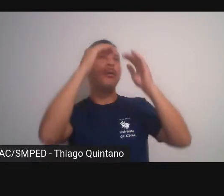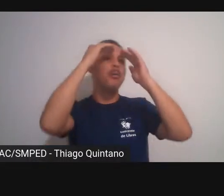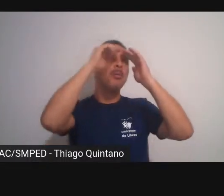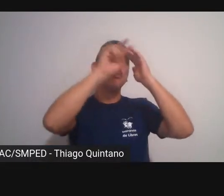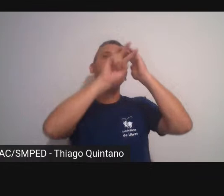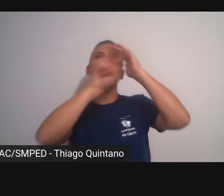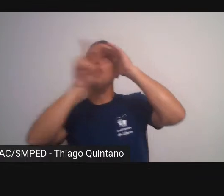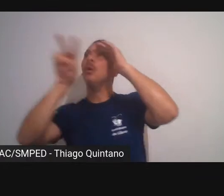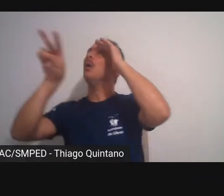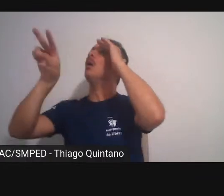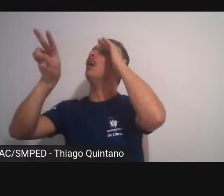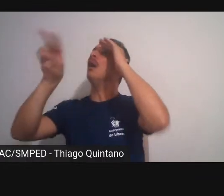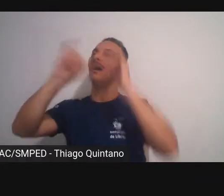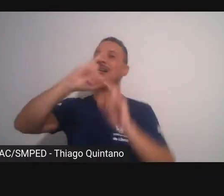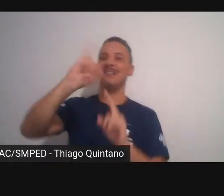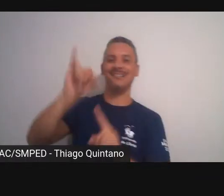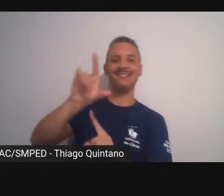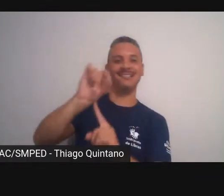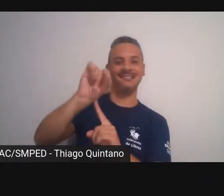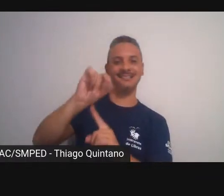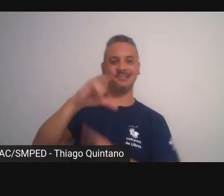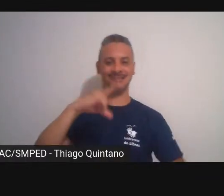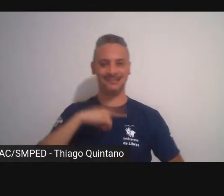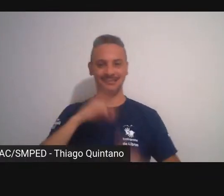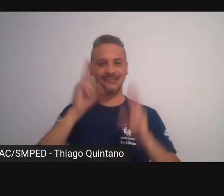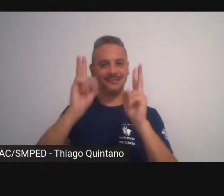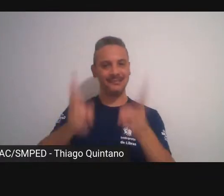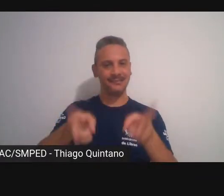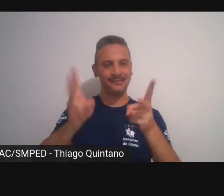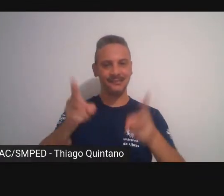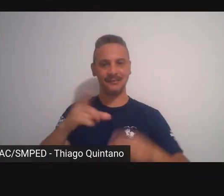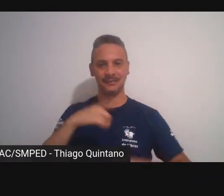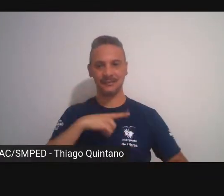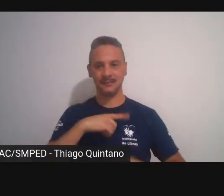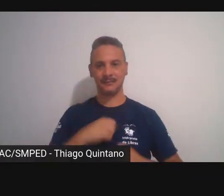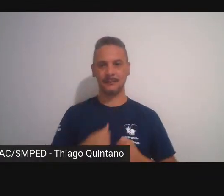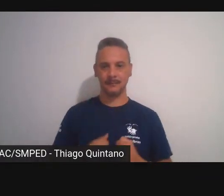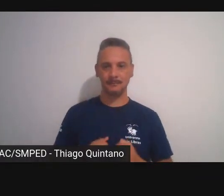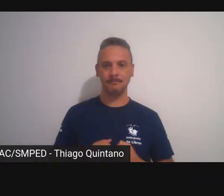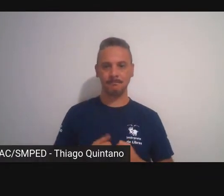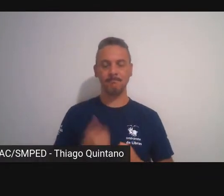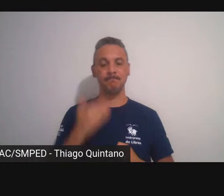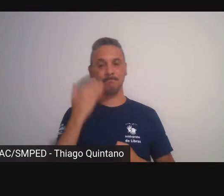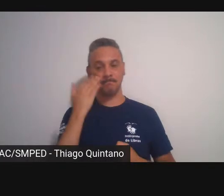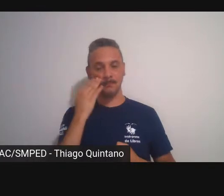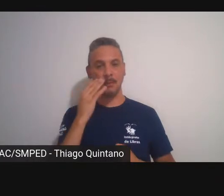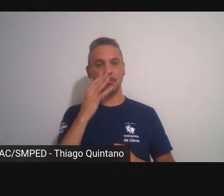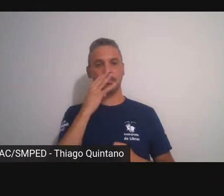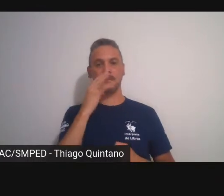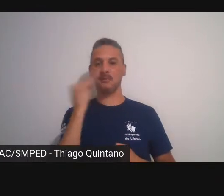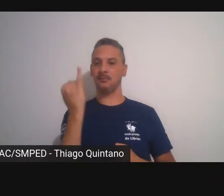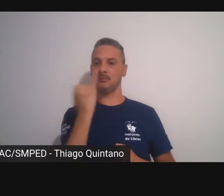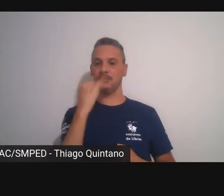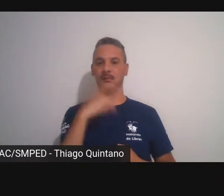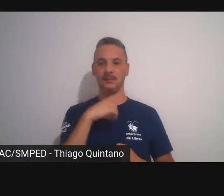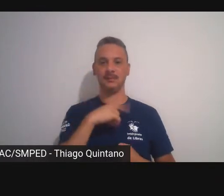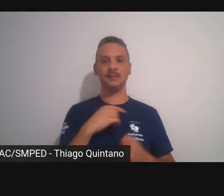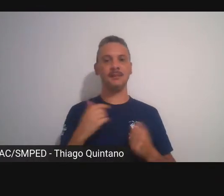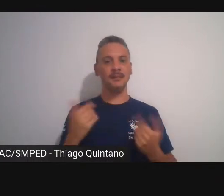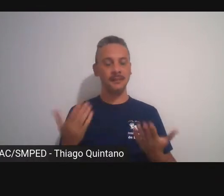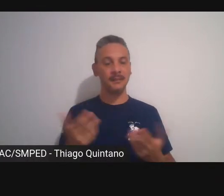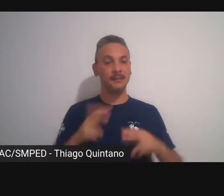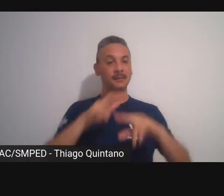sabe toda hora você está vendo Jaraguá e isso é muito fascinante e por isso que eu queria